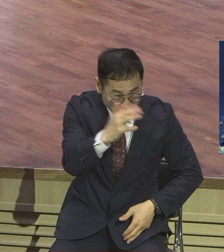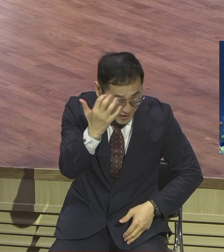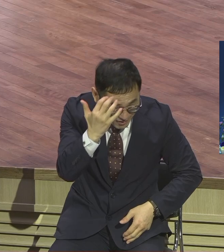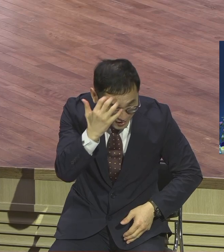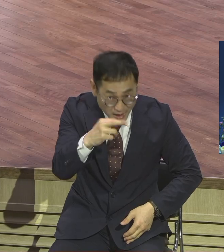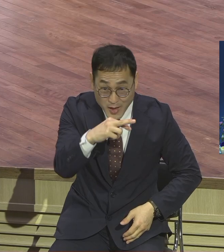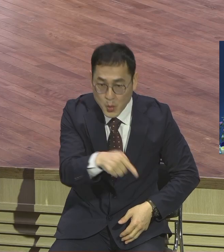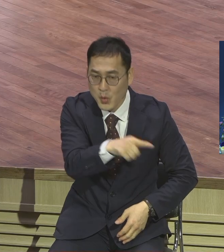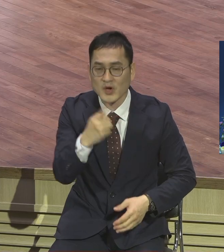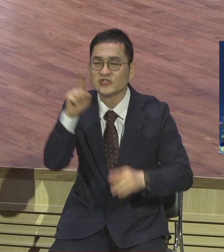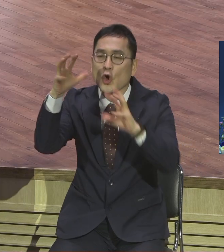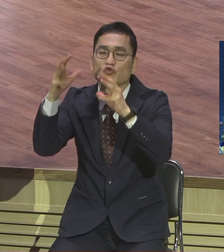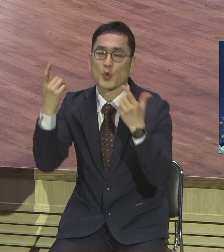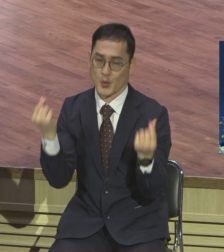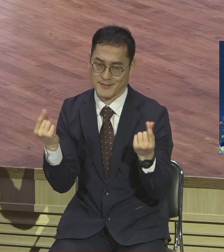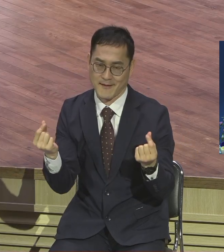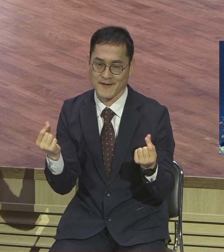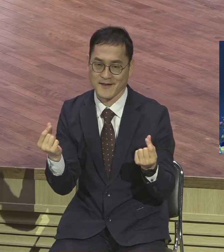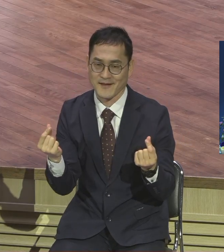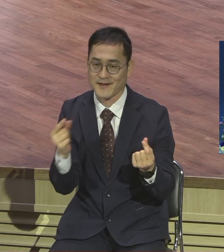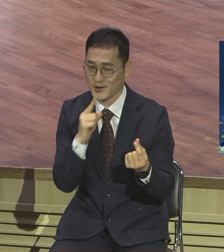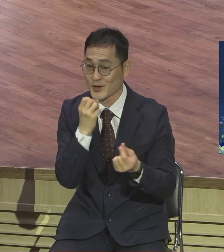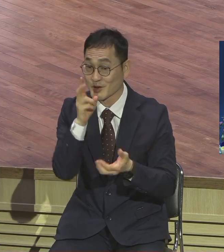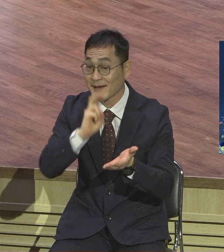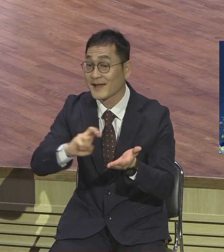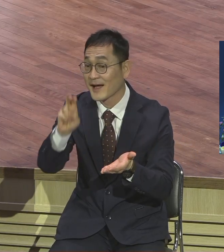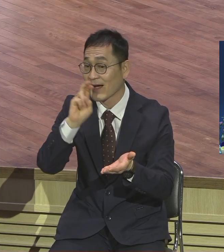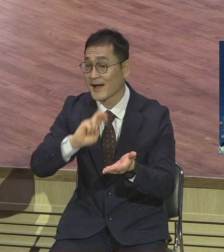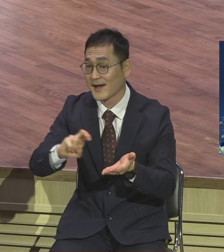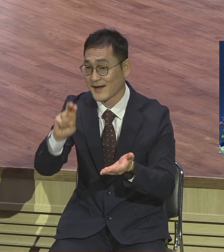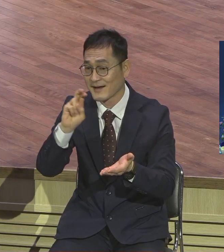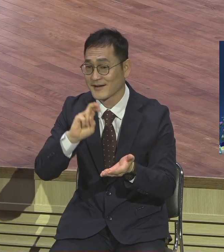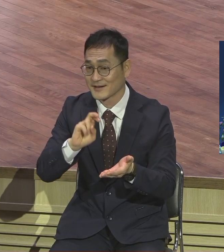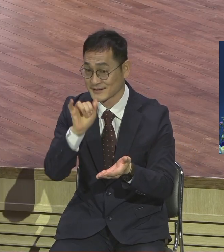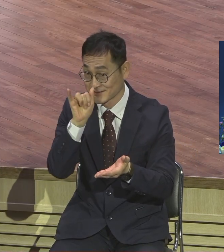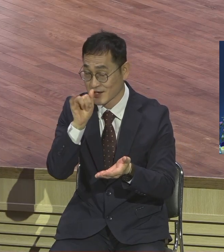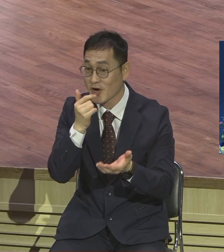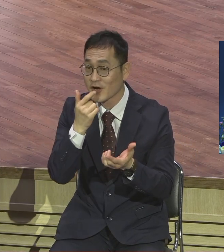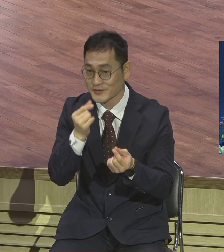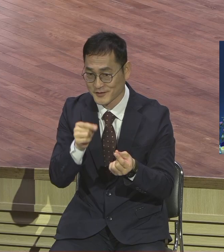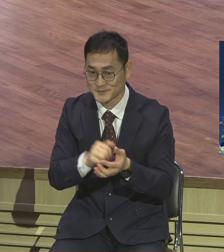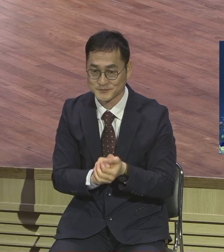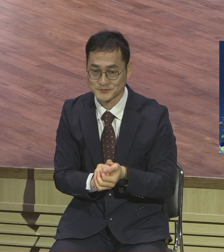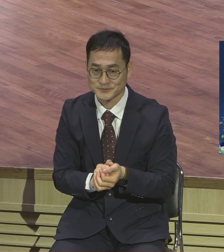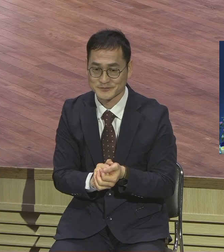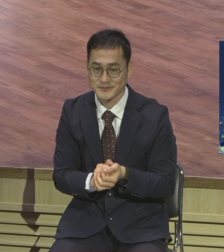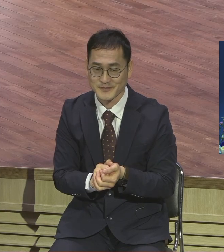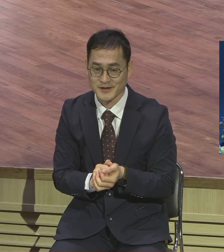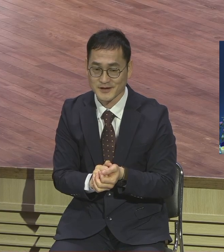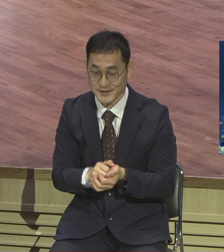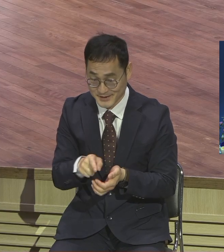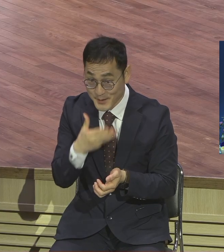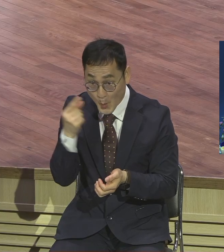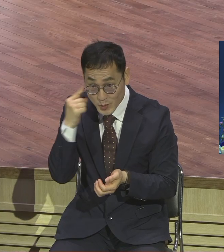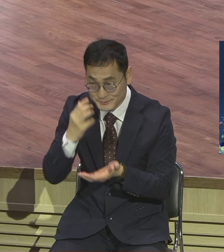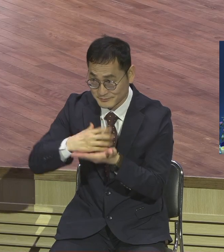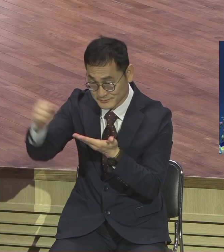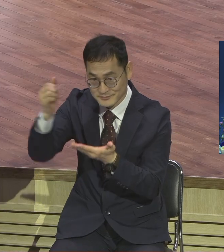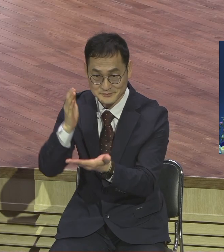이런 축복을 뺏기지 마시기를 바랍니다. 이것을 말씀 가지고 그리스도의 절대 제자 두 번째